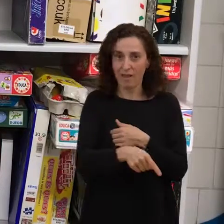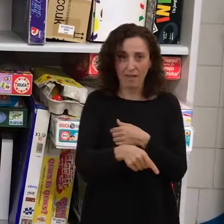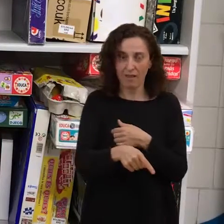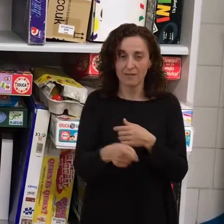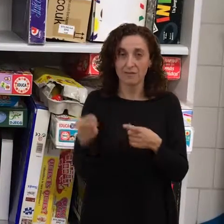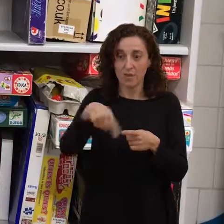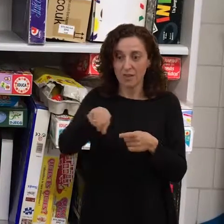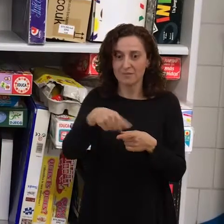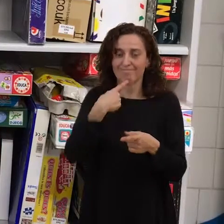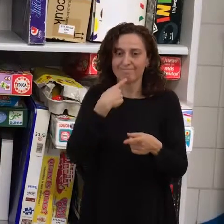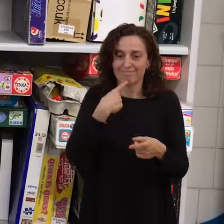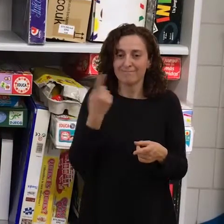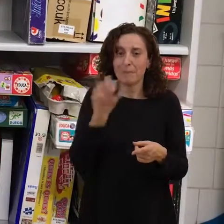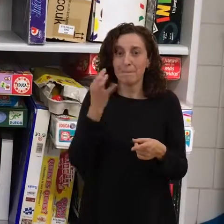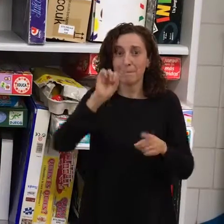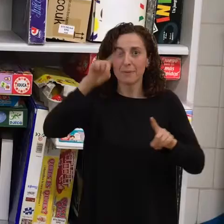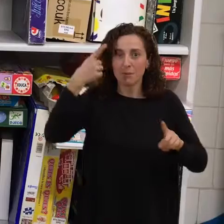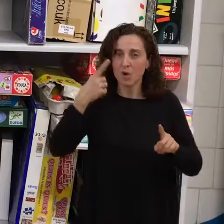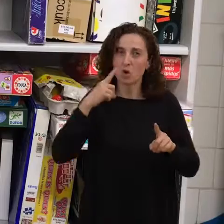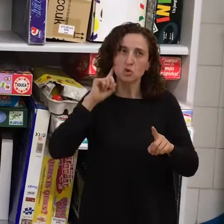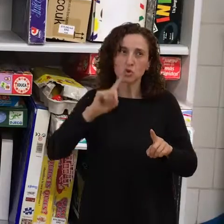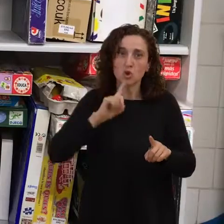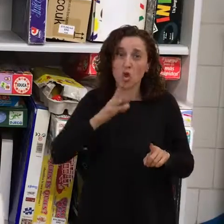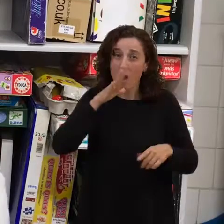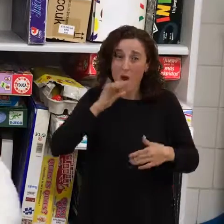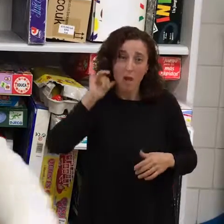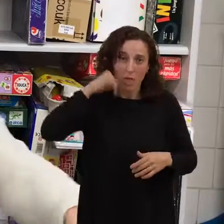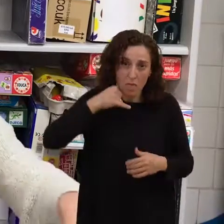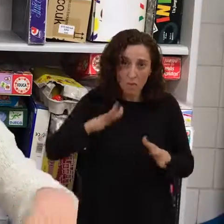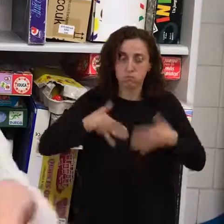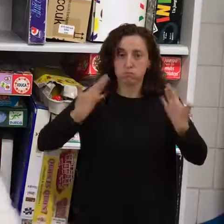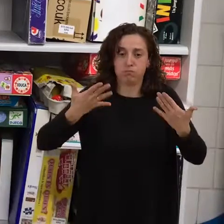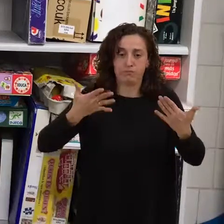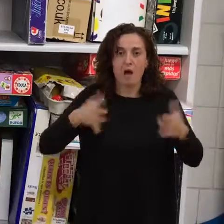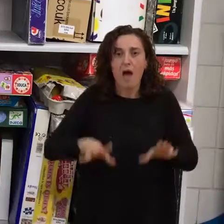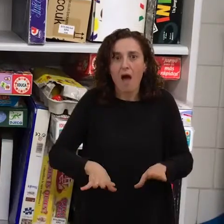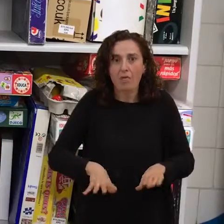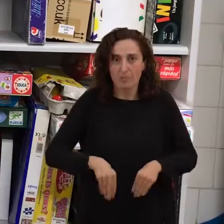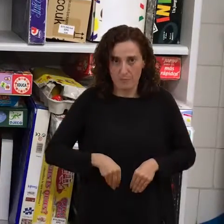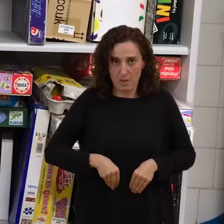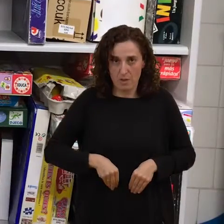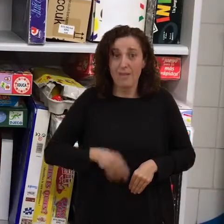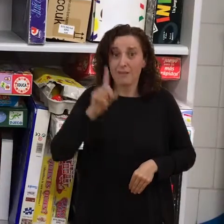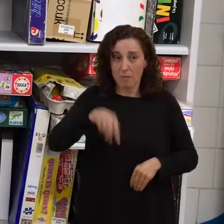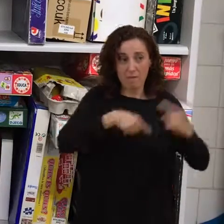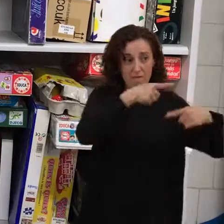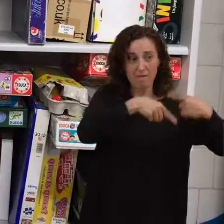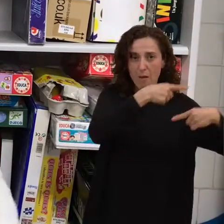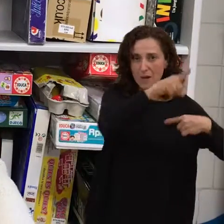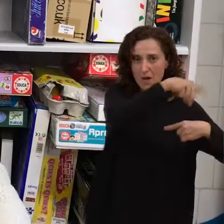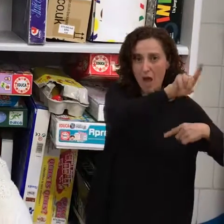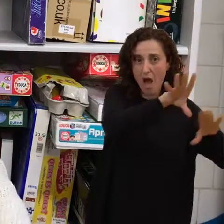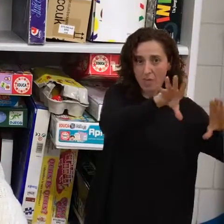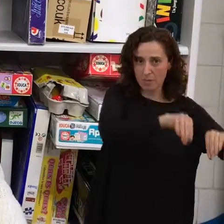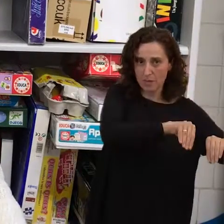aceptar su situación nueva, las familias tienen que aceptarlo, manejarlo, porque